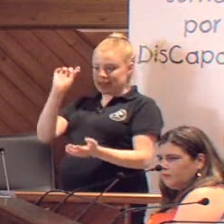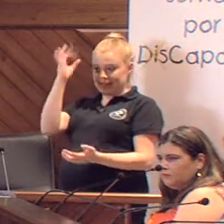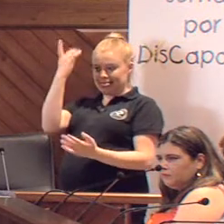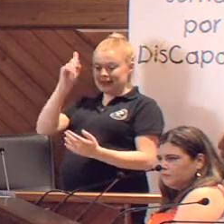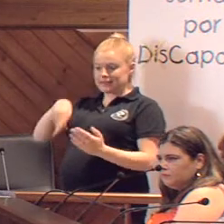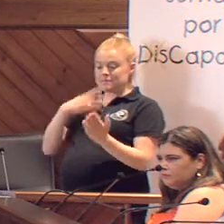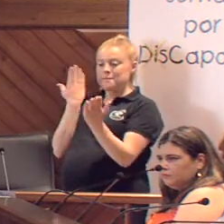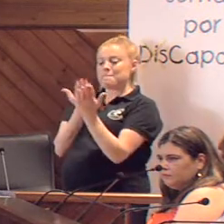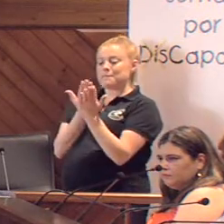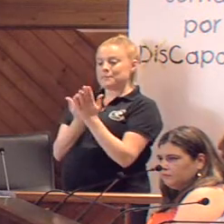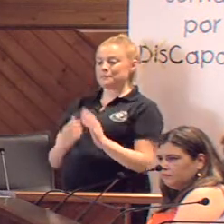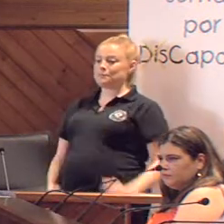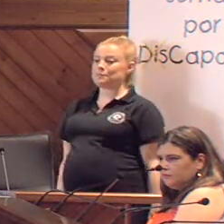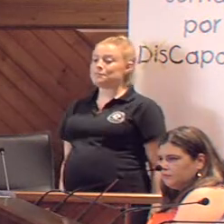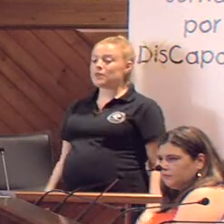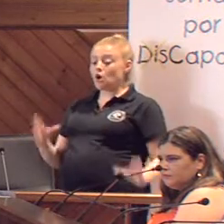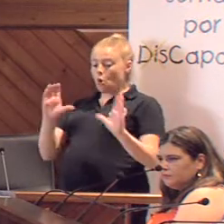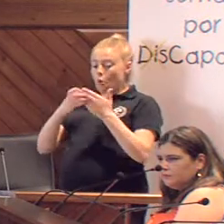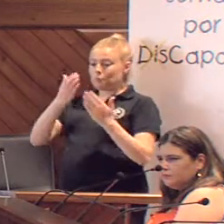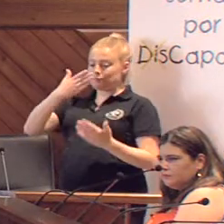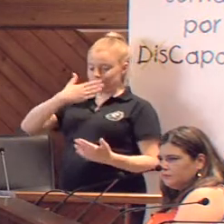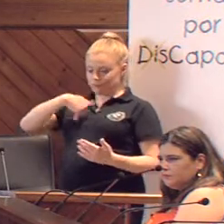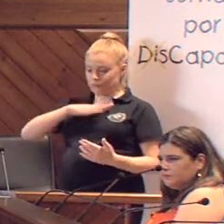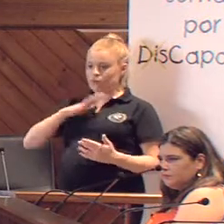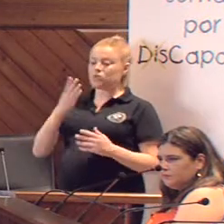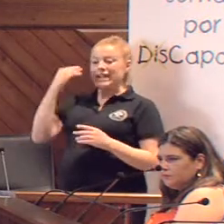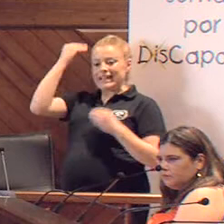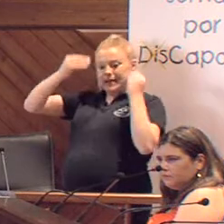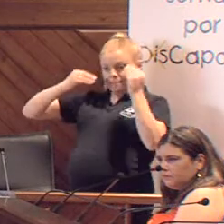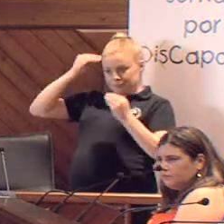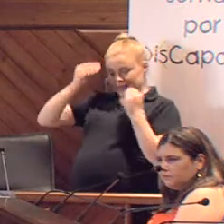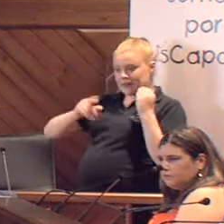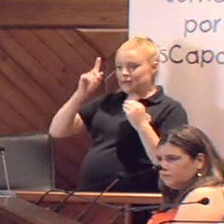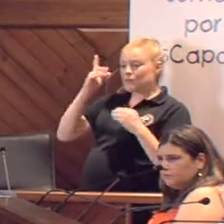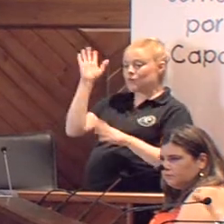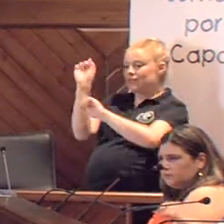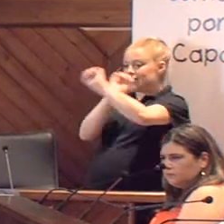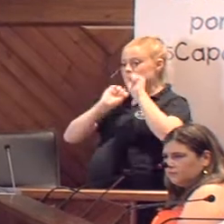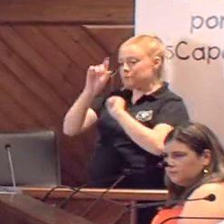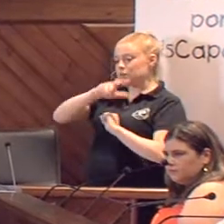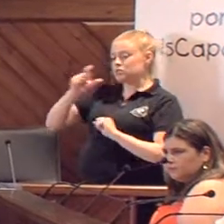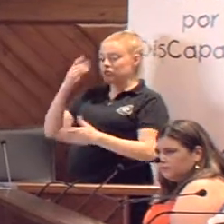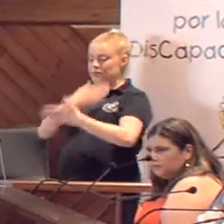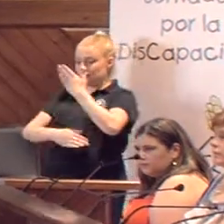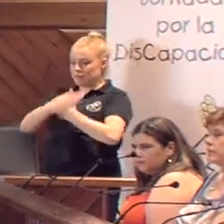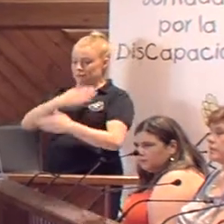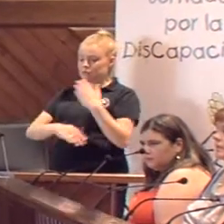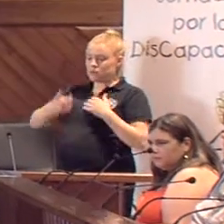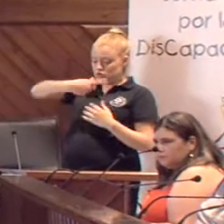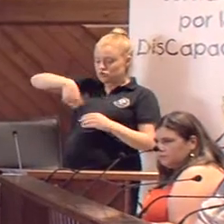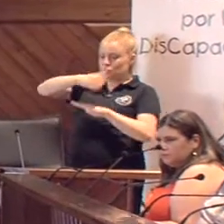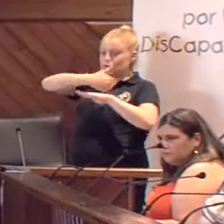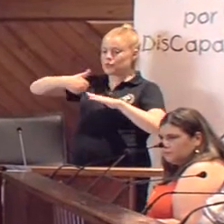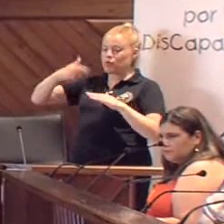demandas. Desde nuestro colectivo creemos y defendemos la inclusión de las personas con discapacidad. Somos